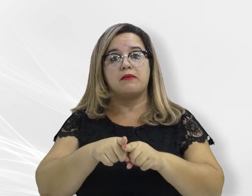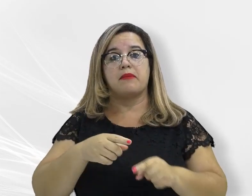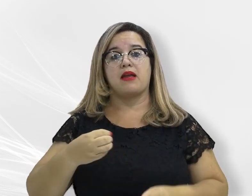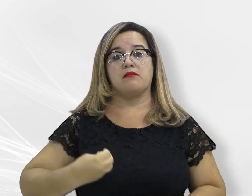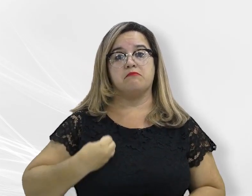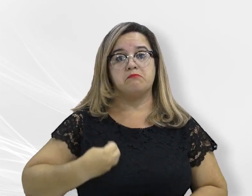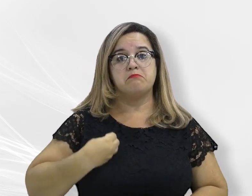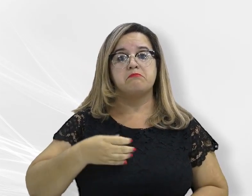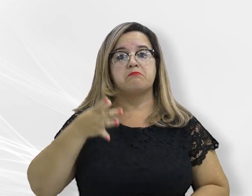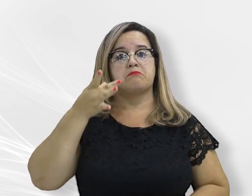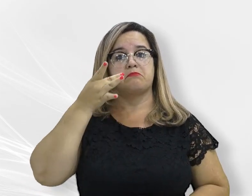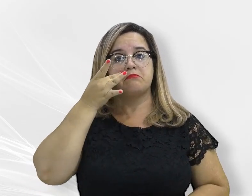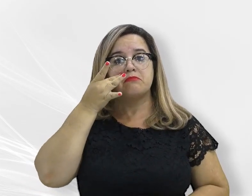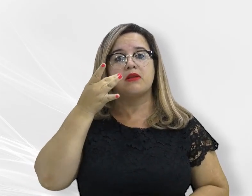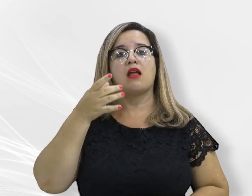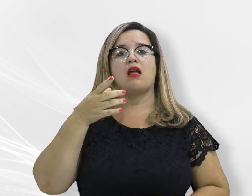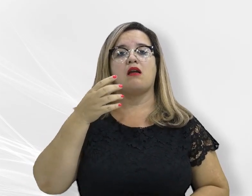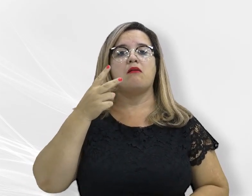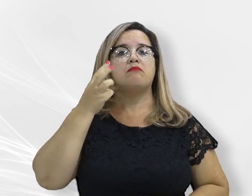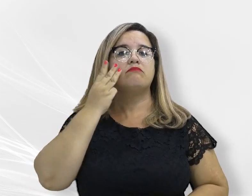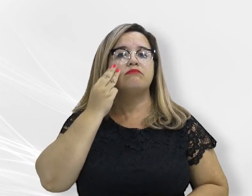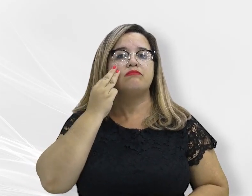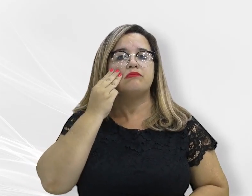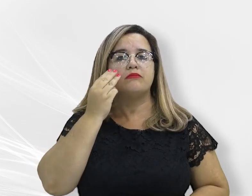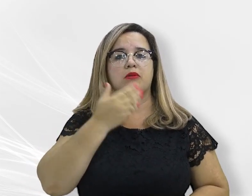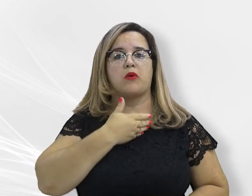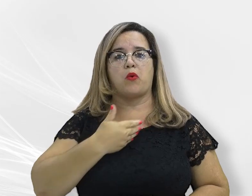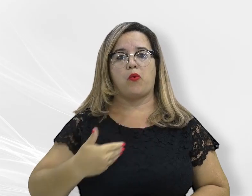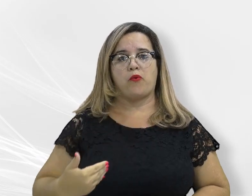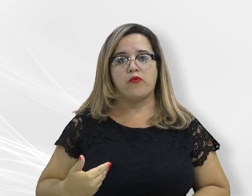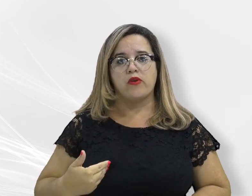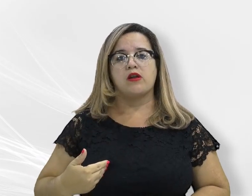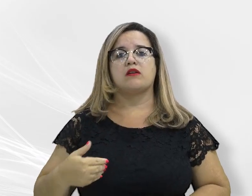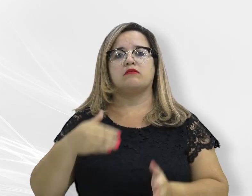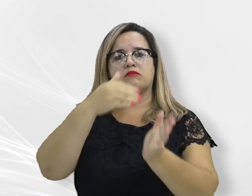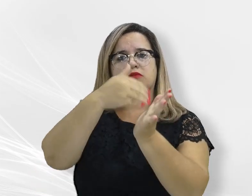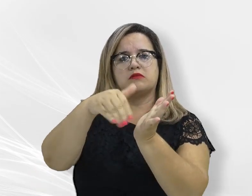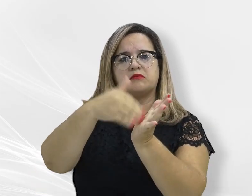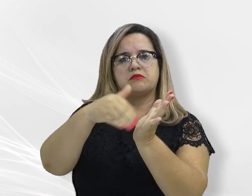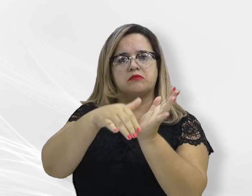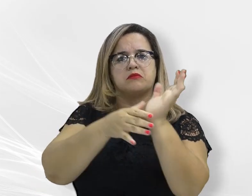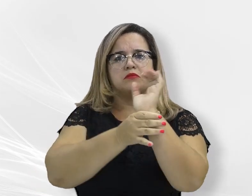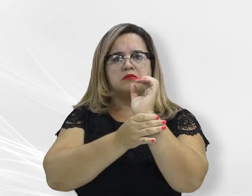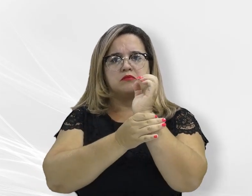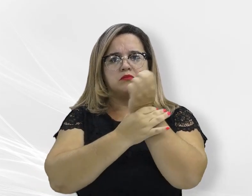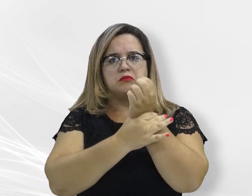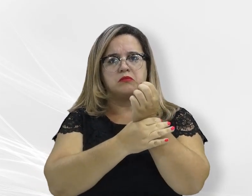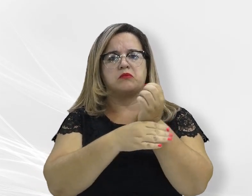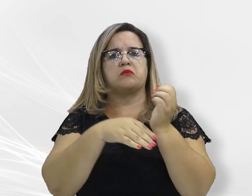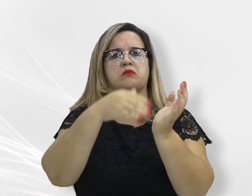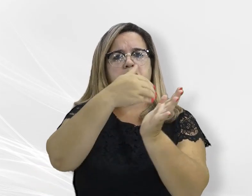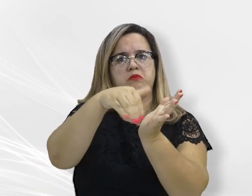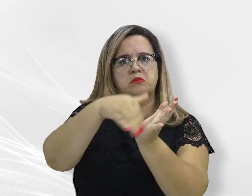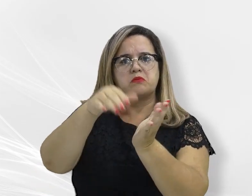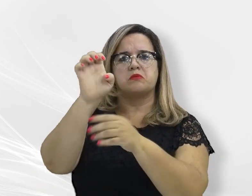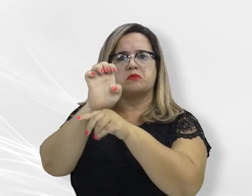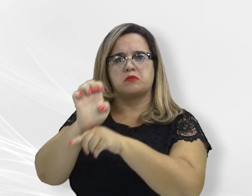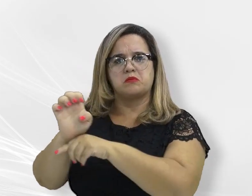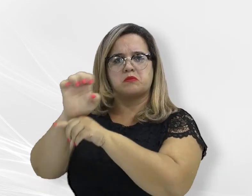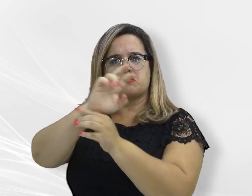Mauro Mendes, secretário de estado e representantes dos demais órgãos que compõem o comitê. Fico muito feliz de